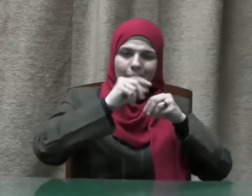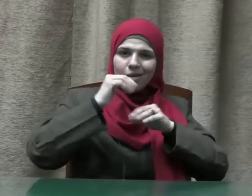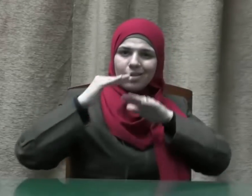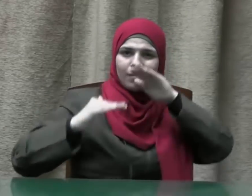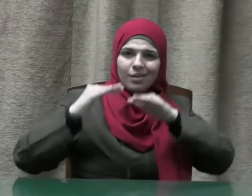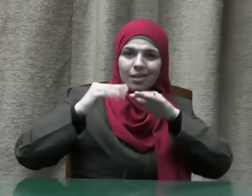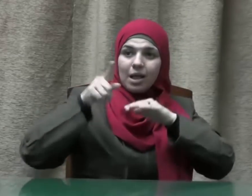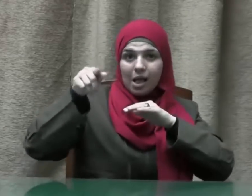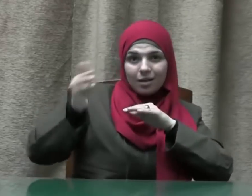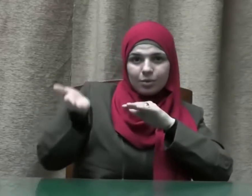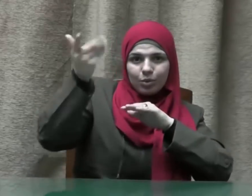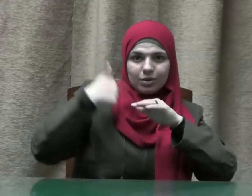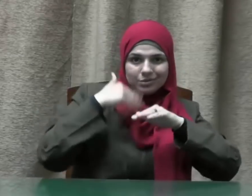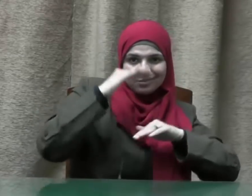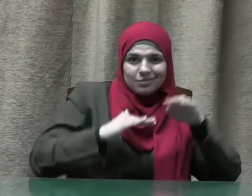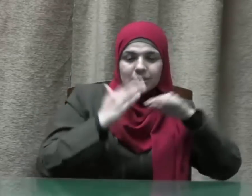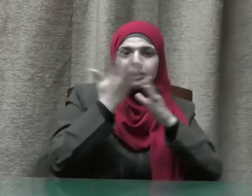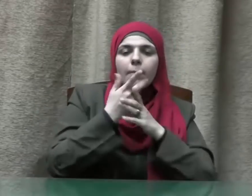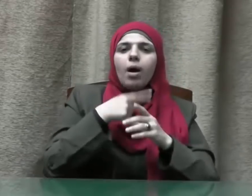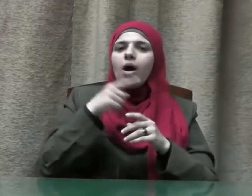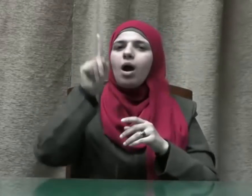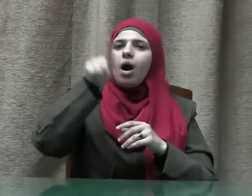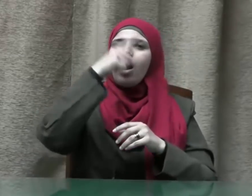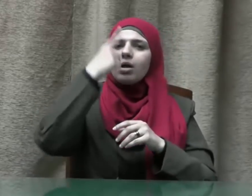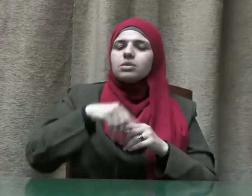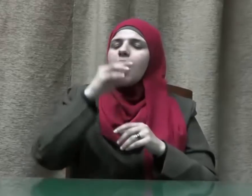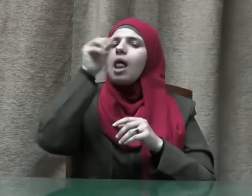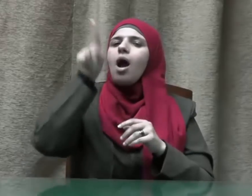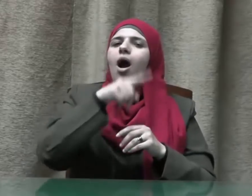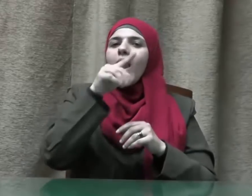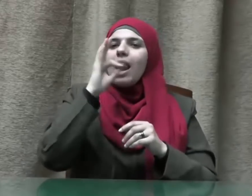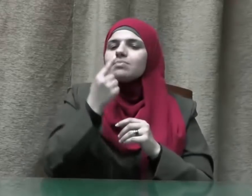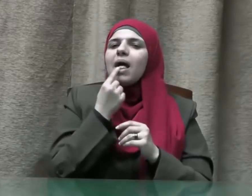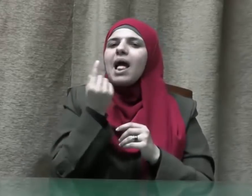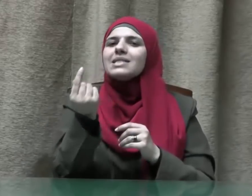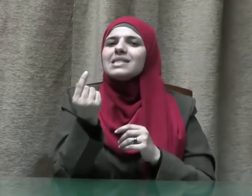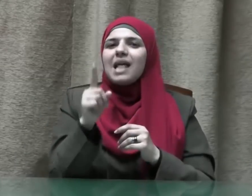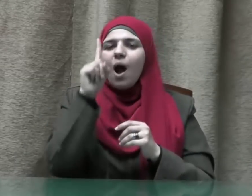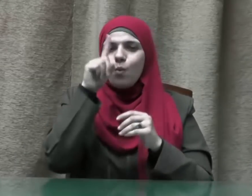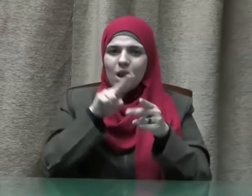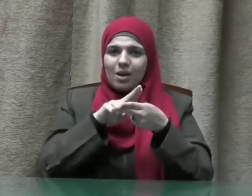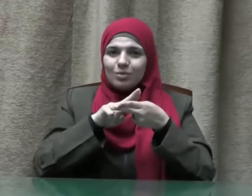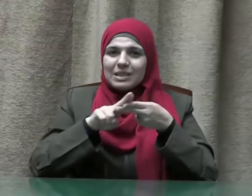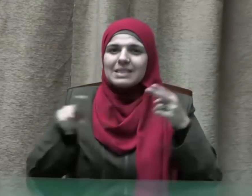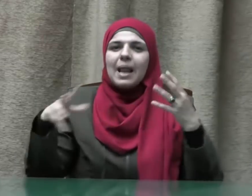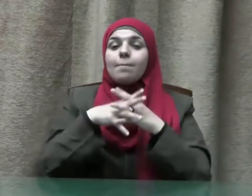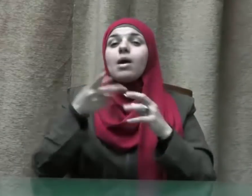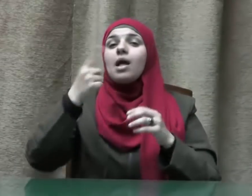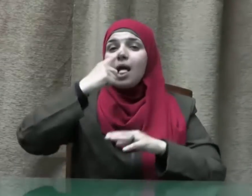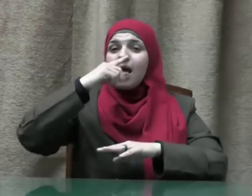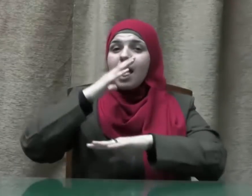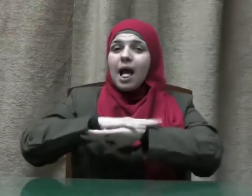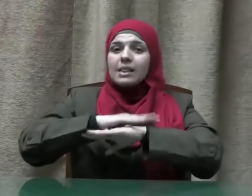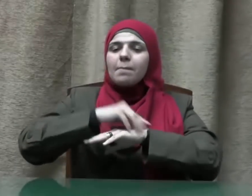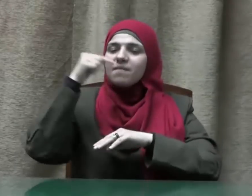حتى يأذن له أو يترك وذلك من الأدب الرفيع في البيع والشراء